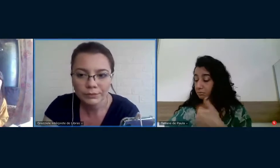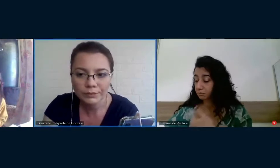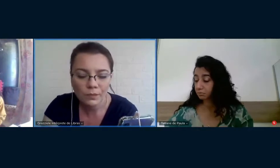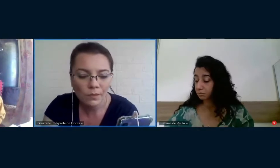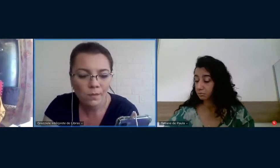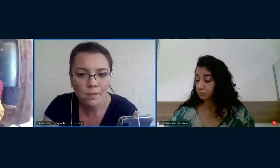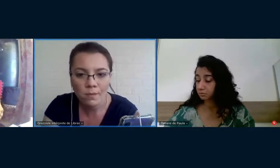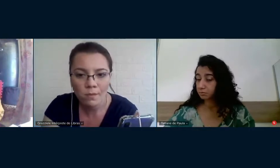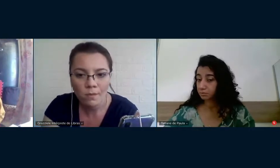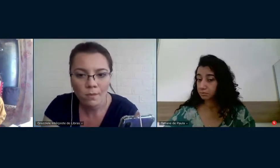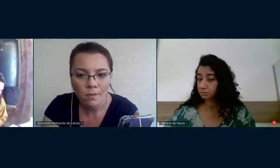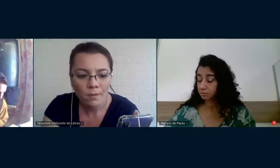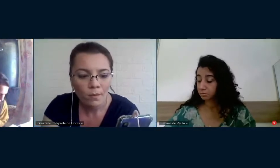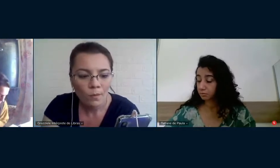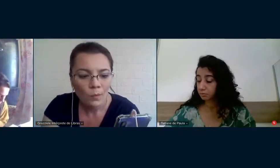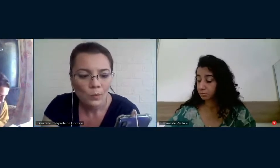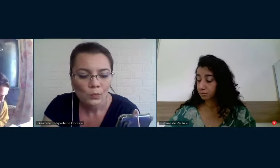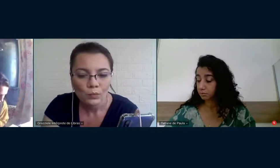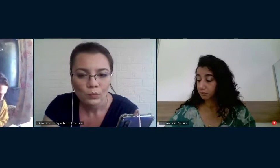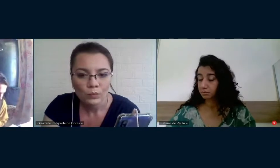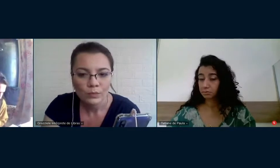Certo? Certo?